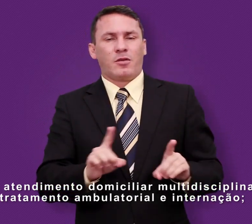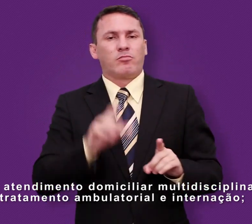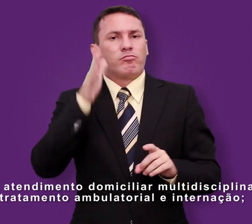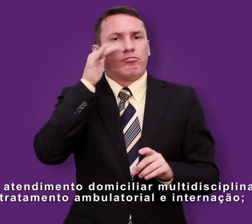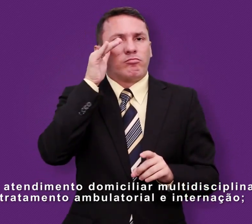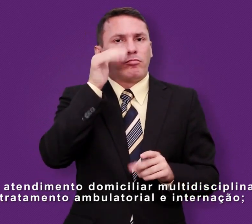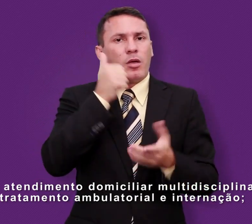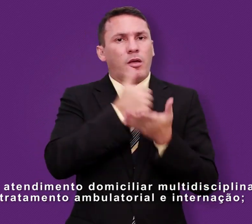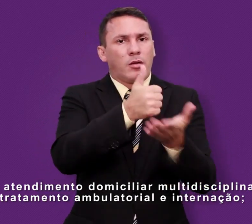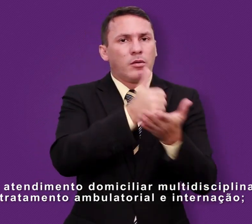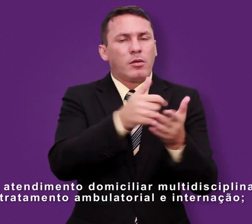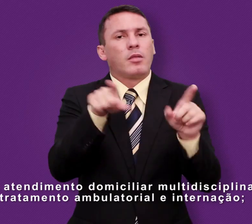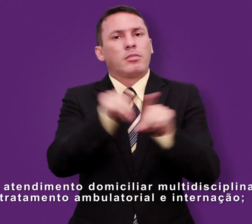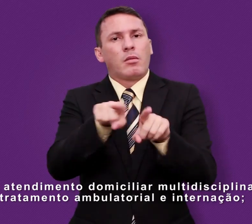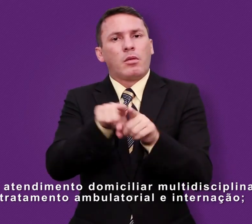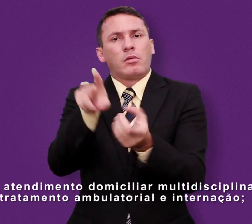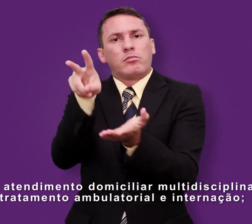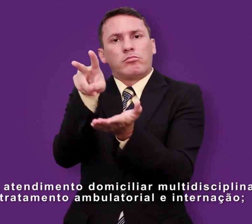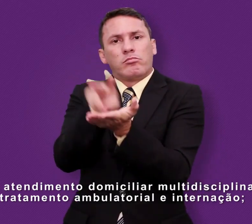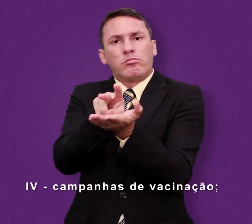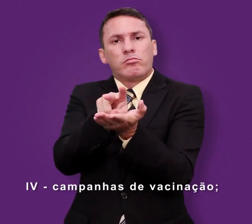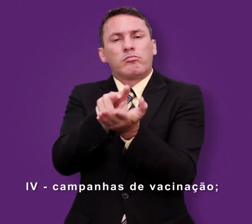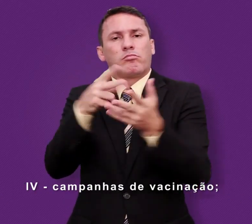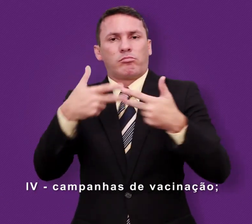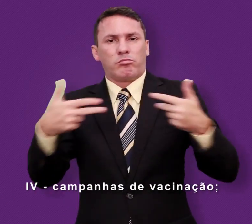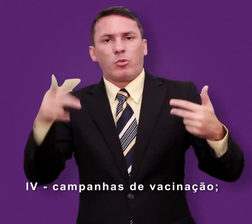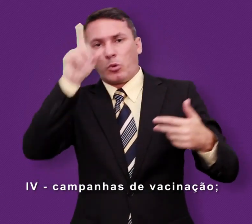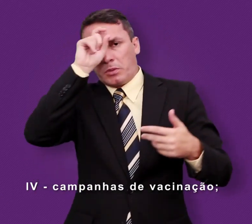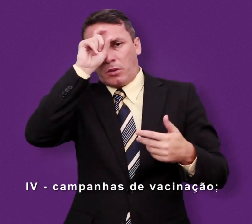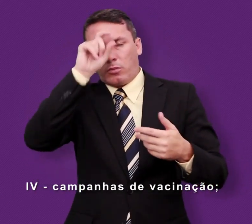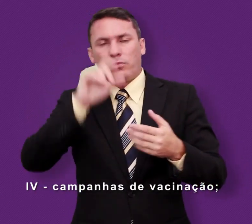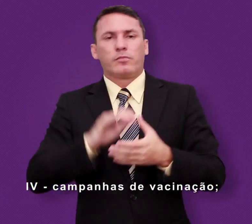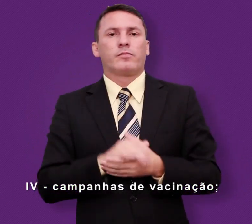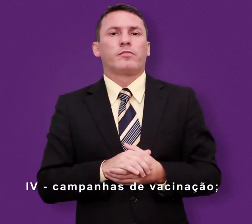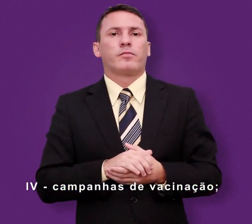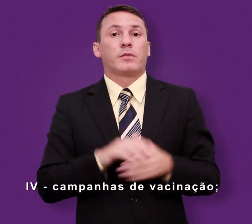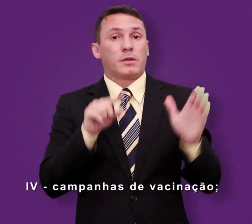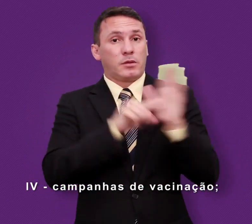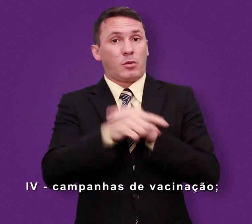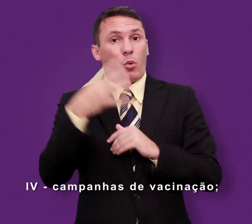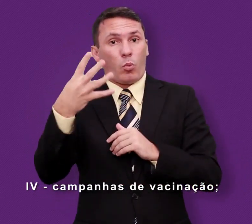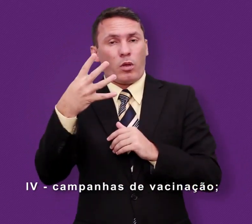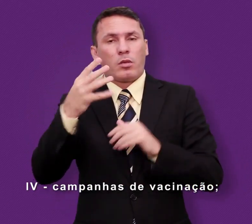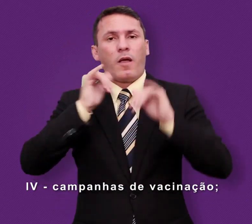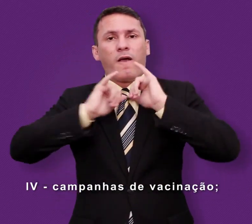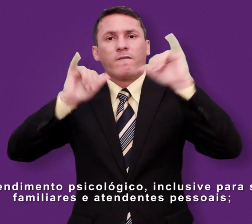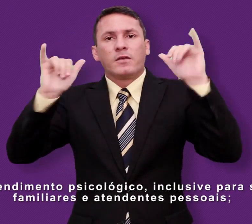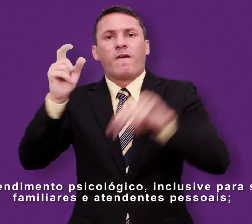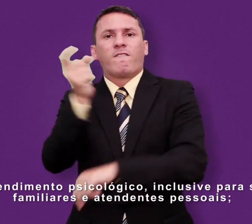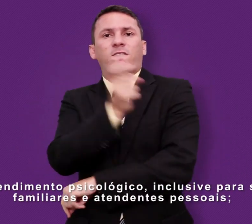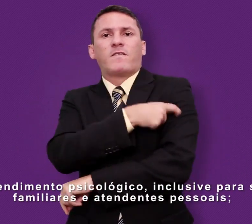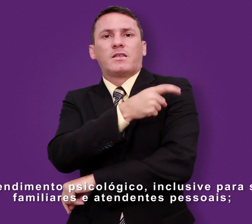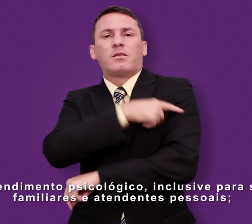ambulatorial e internação. Inciso 4. Campanhas de vacinação. Inciso 5.